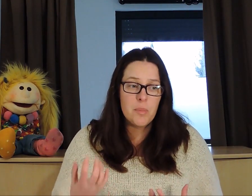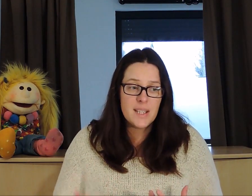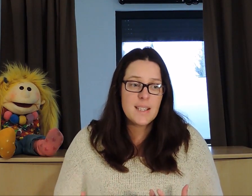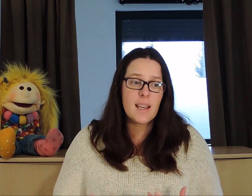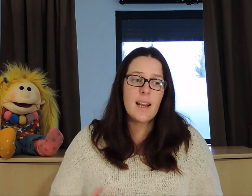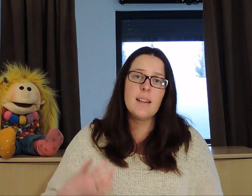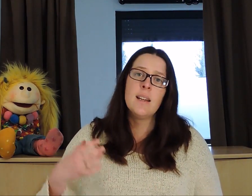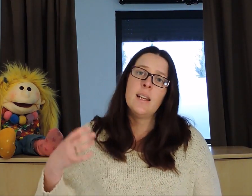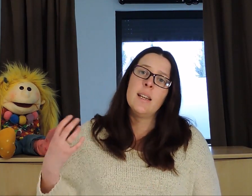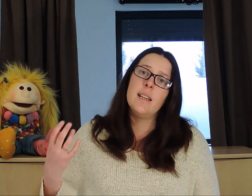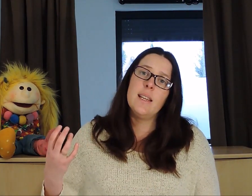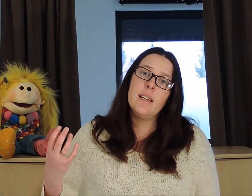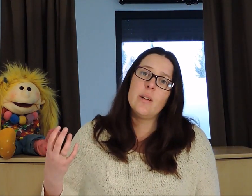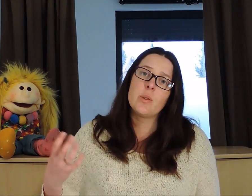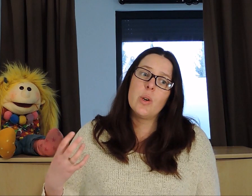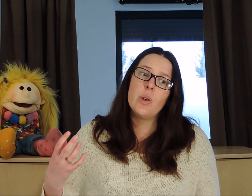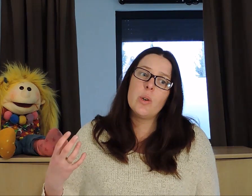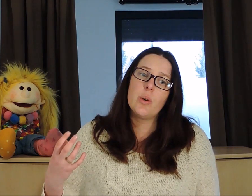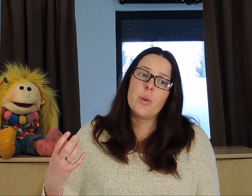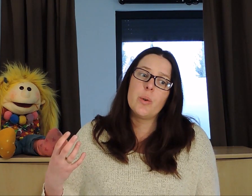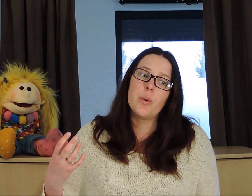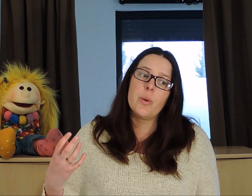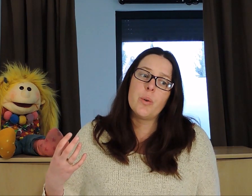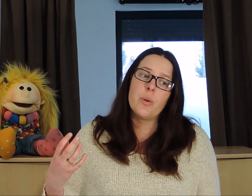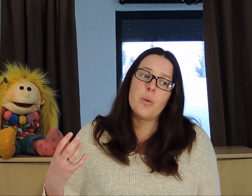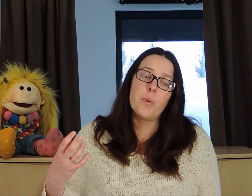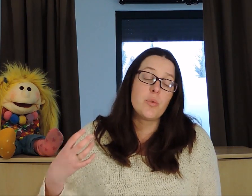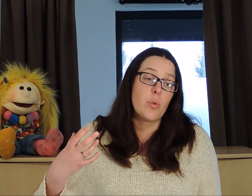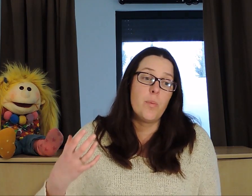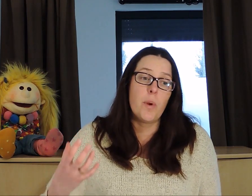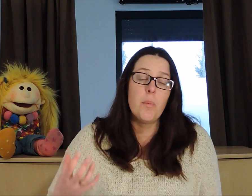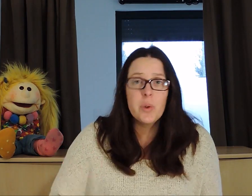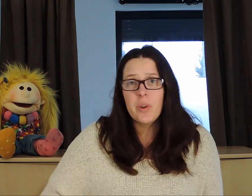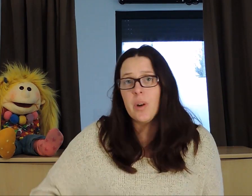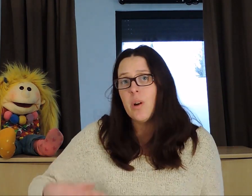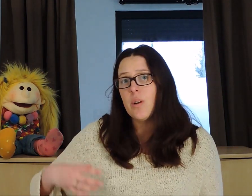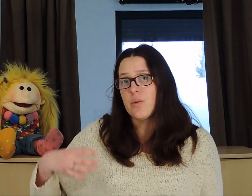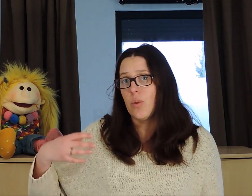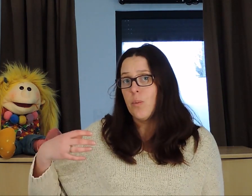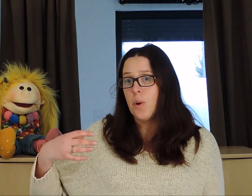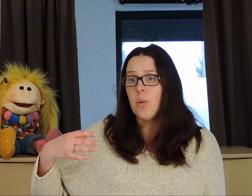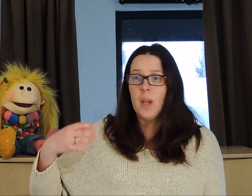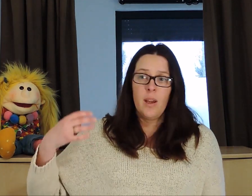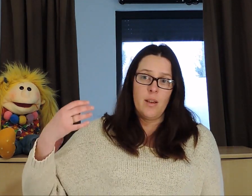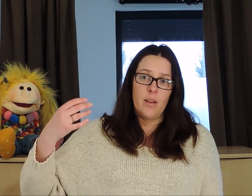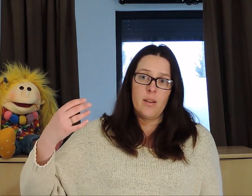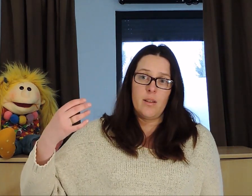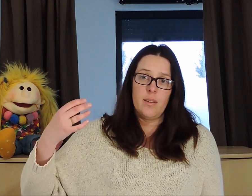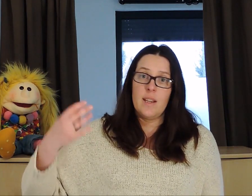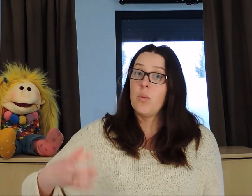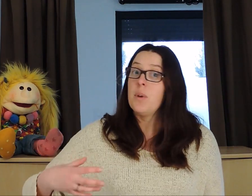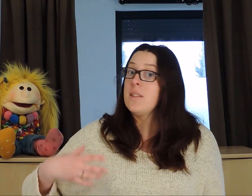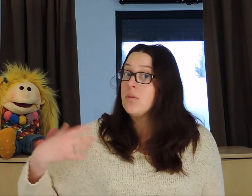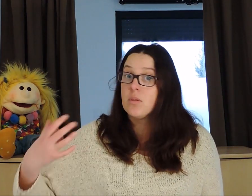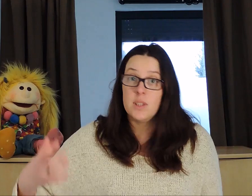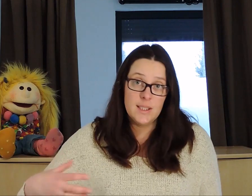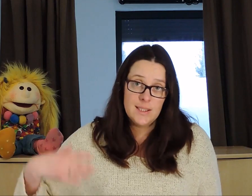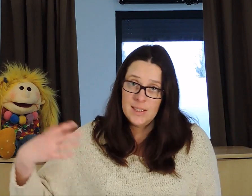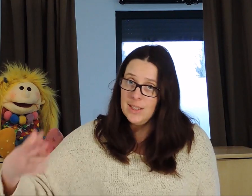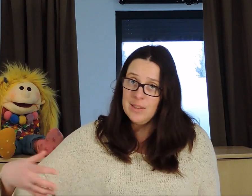médical et encore sur le plan moteur, sur le plan des compétences cognitives,